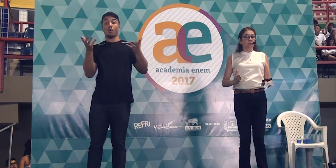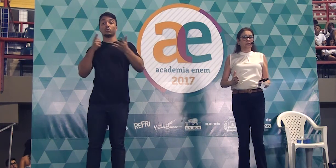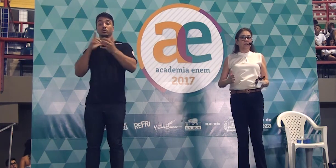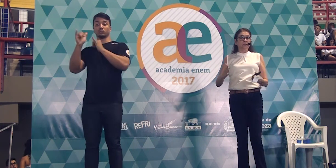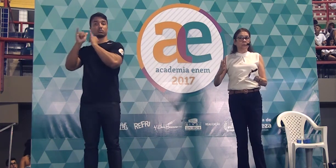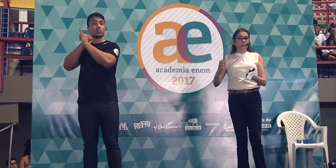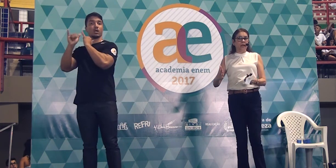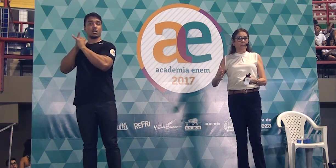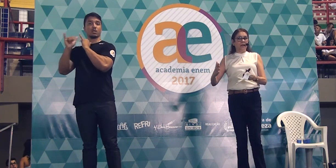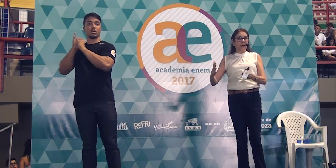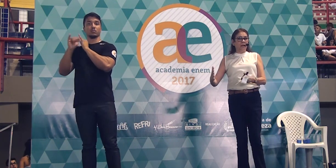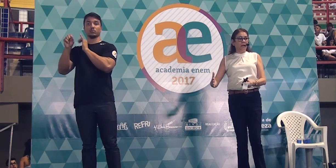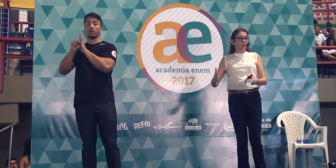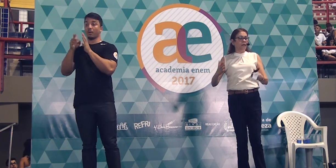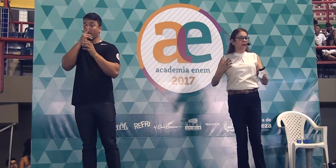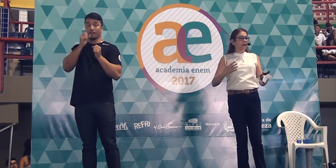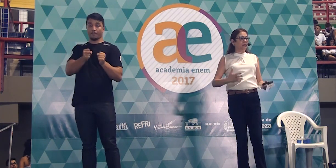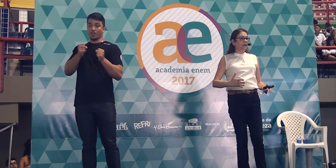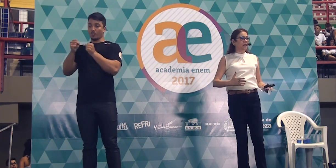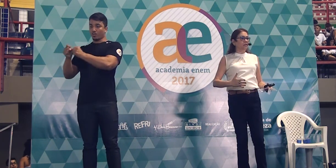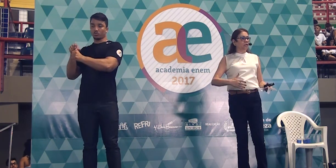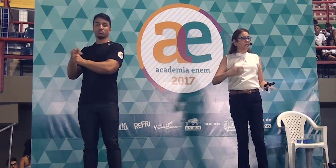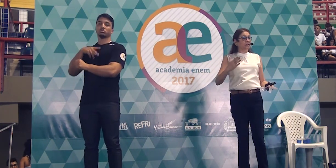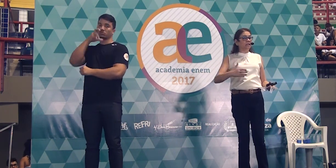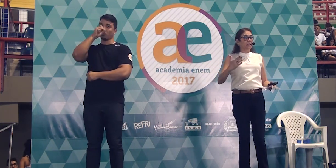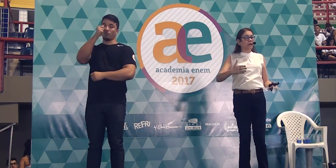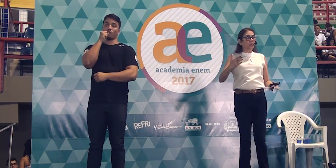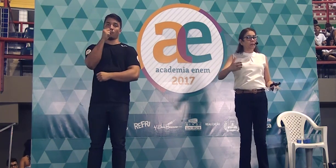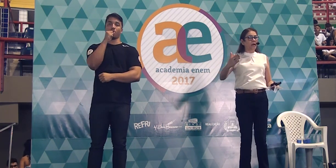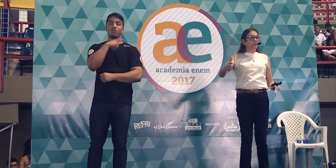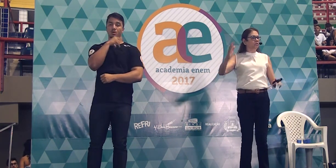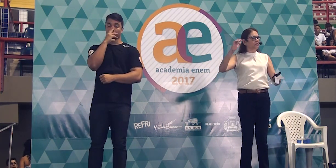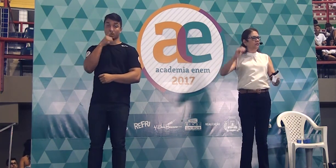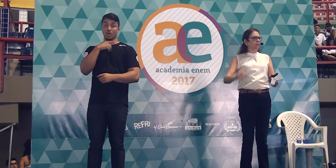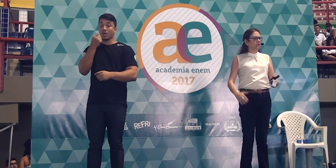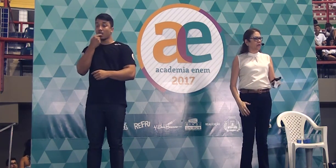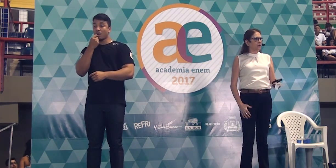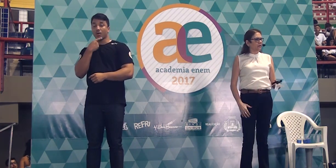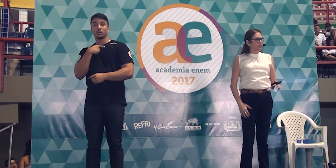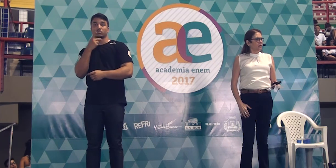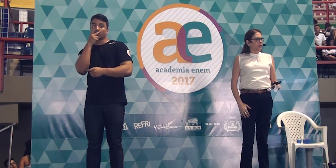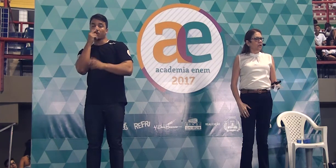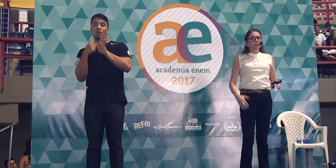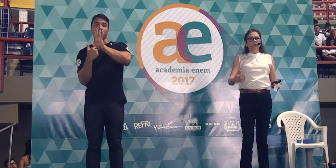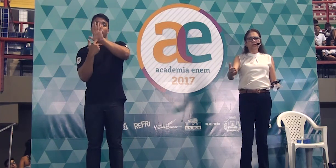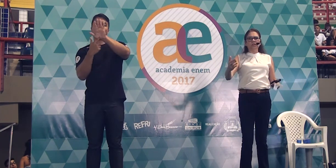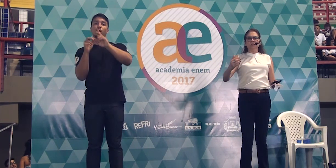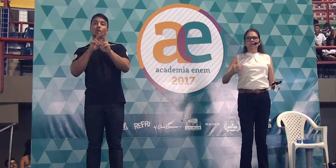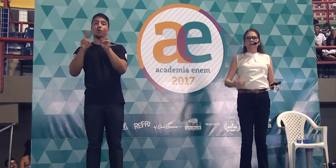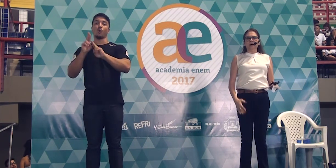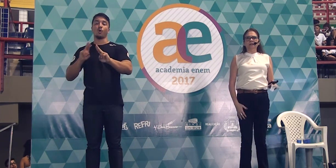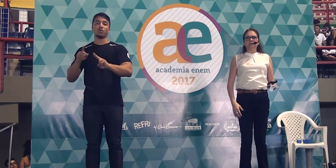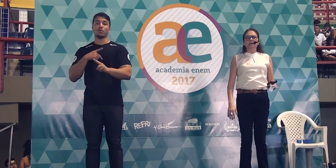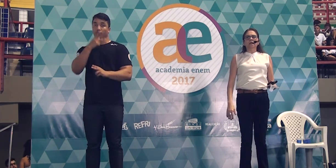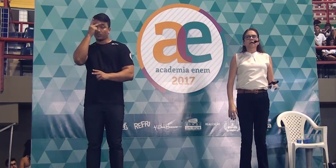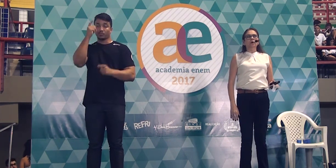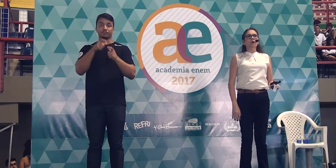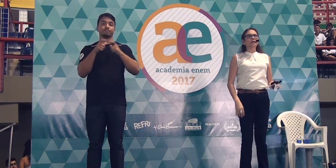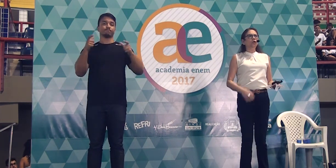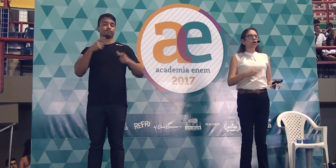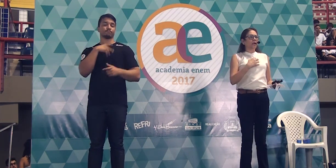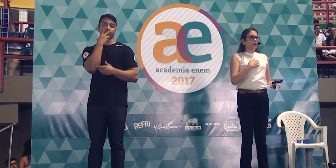nós temos esse poder paralelo que é a internet, ela cita até o remédio que você vai usar e muita gente traz.